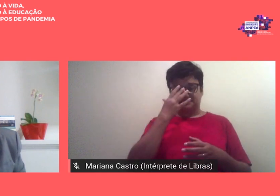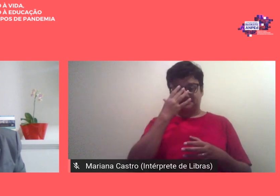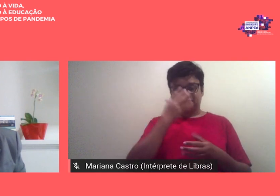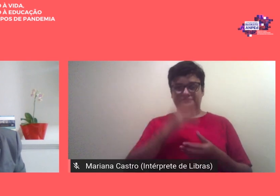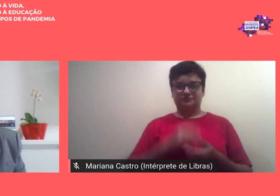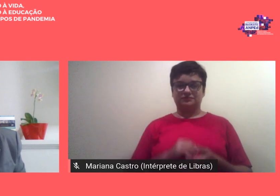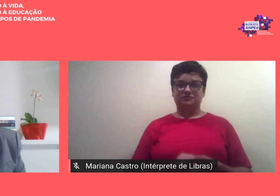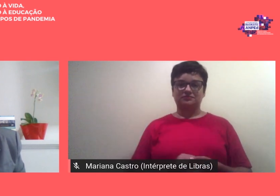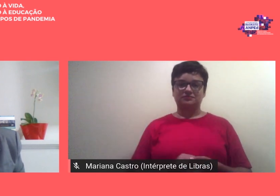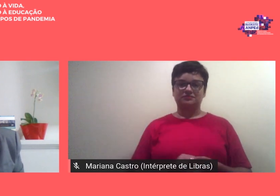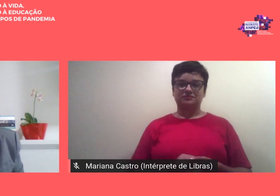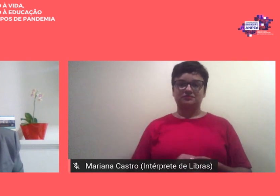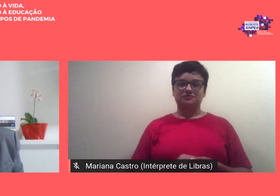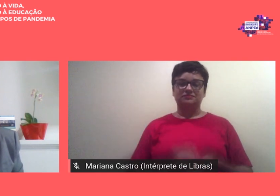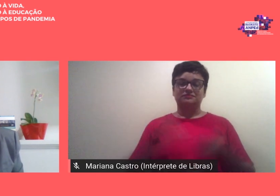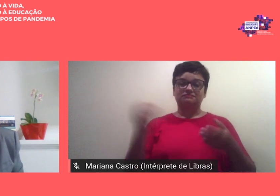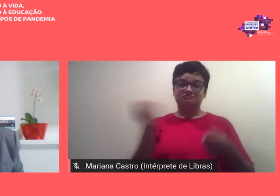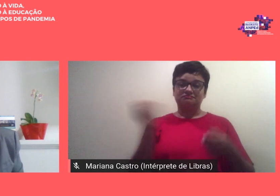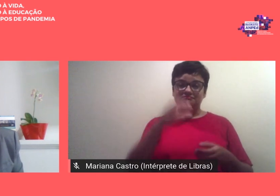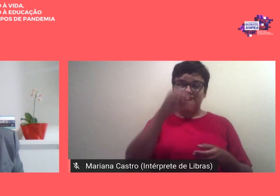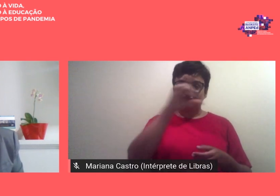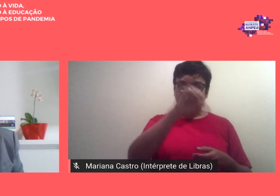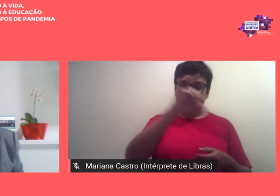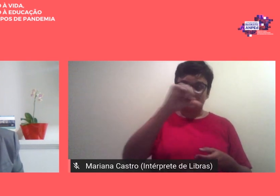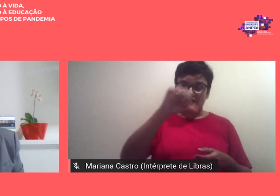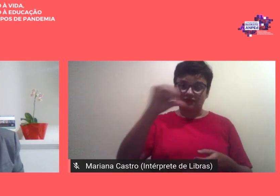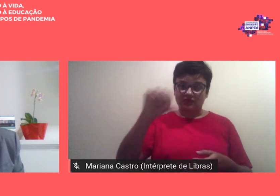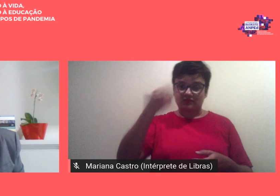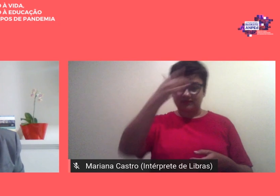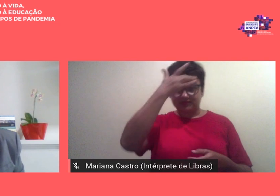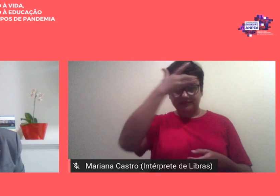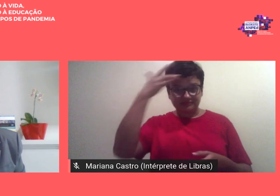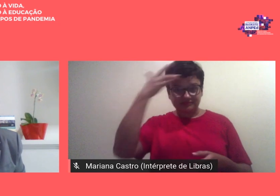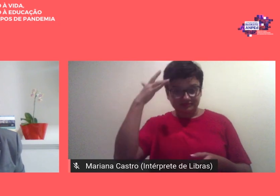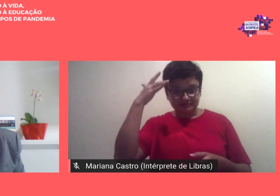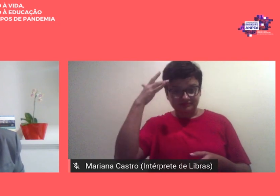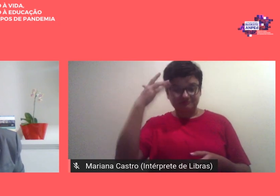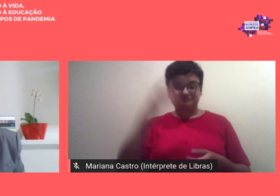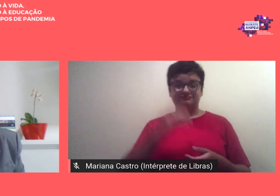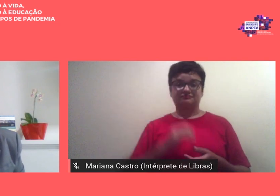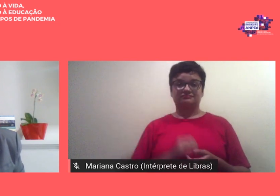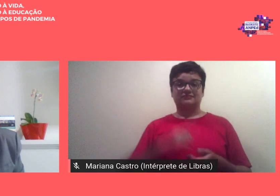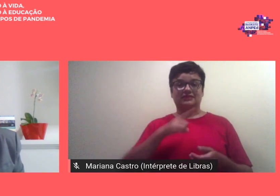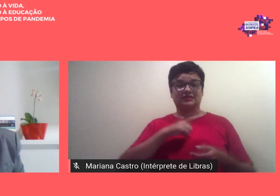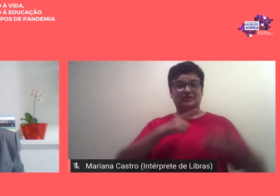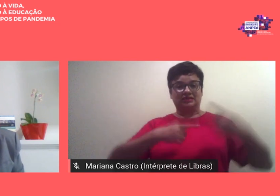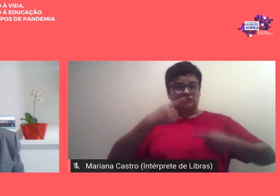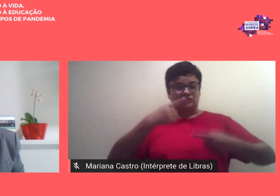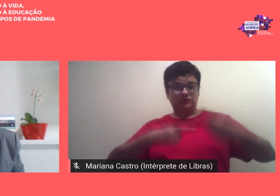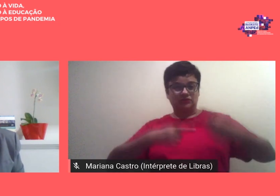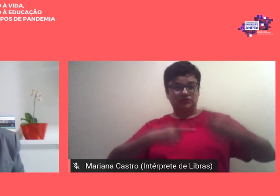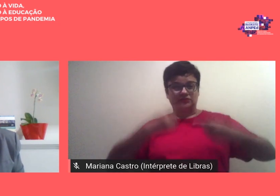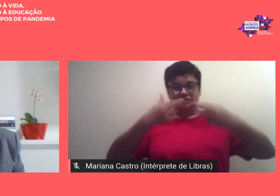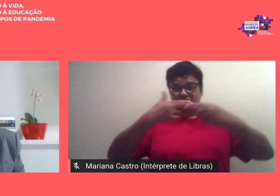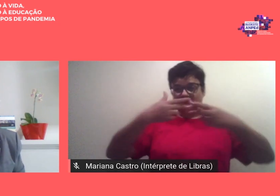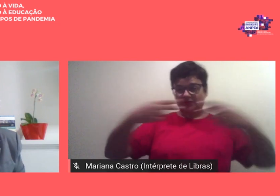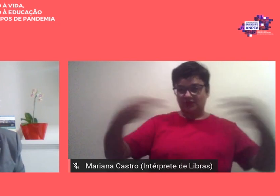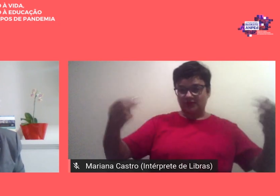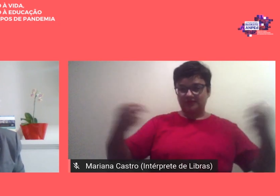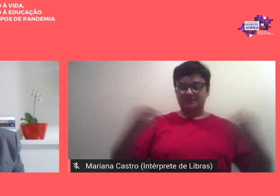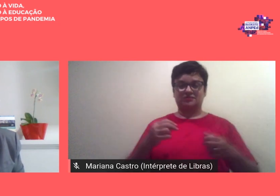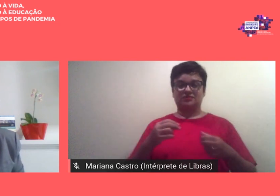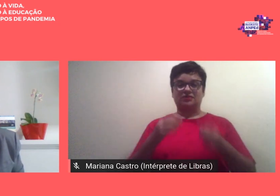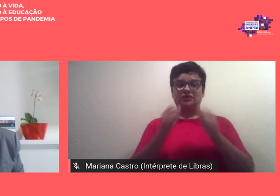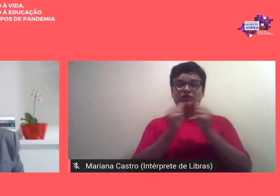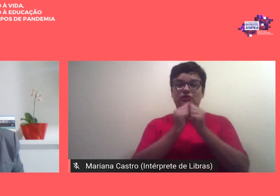essas 990 pessoas estão discutindo várias coisas e tem junto